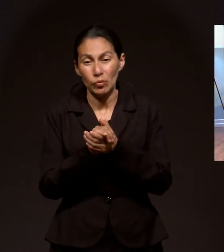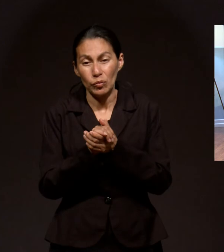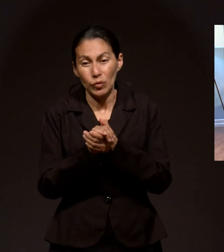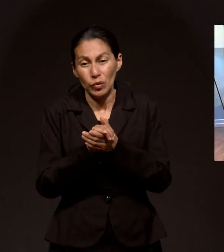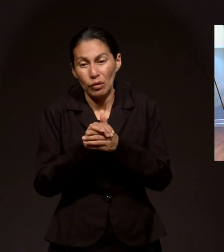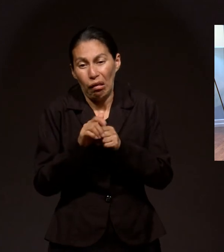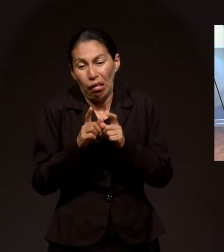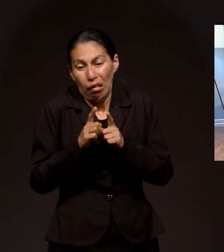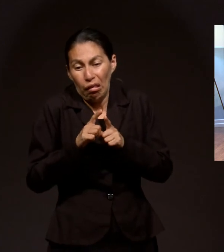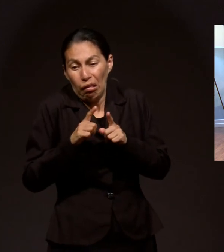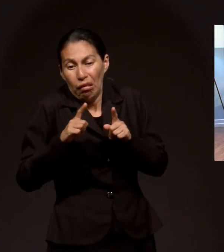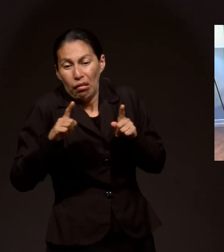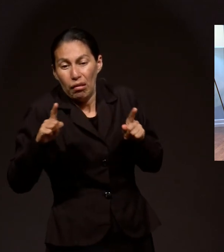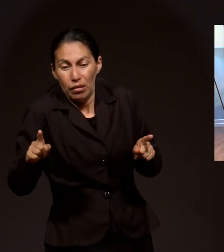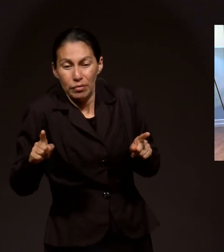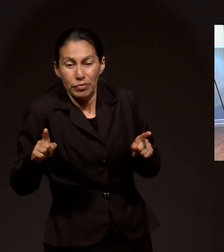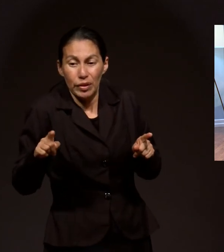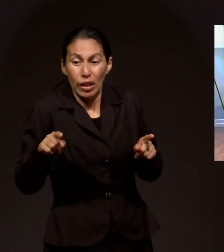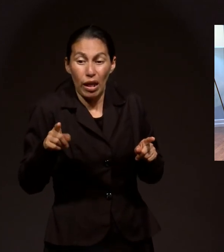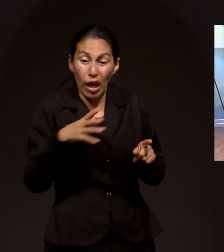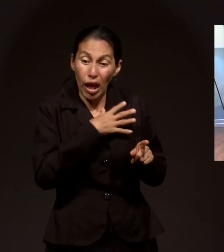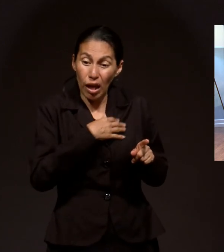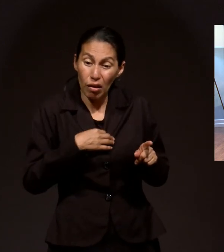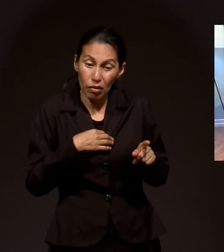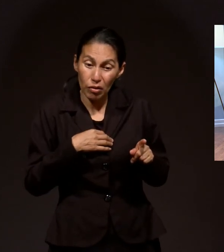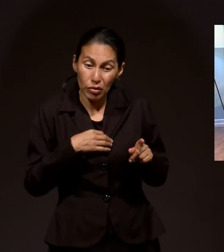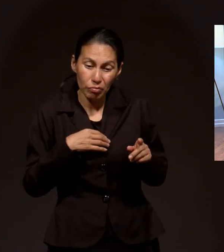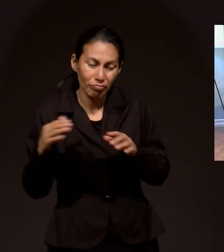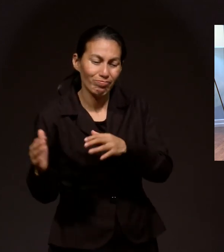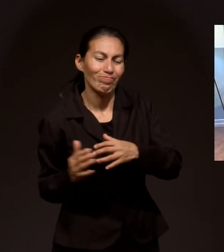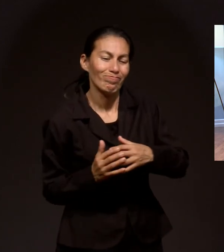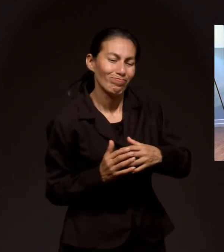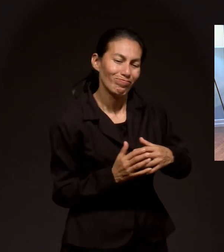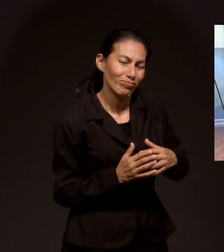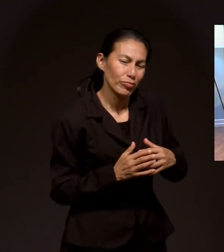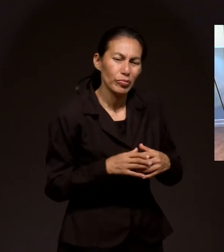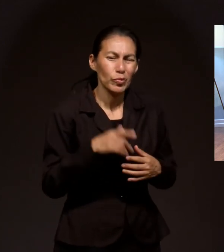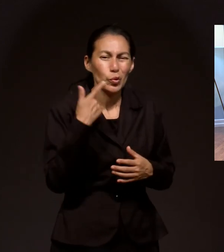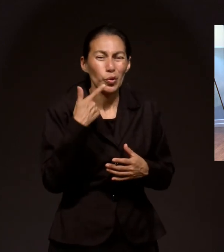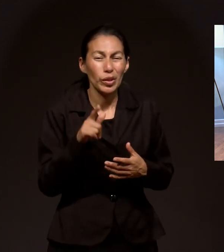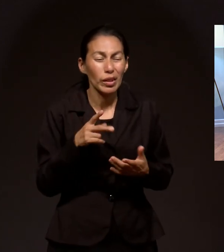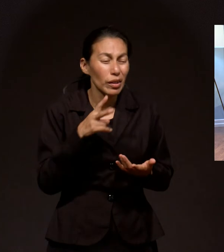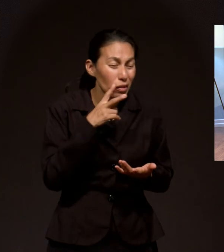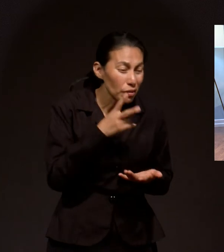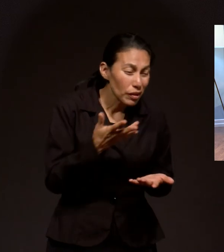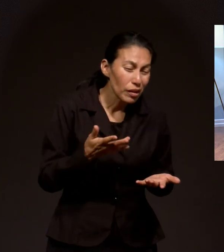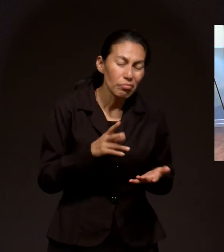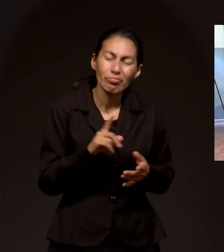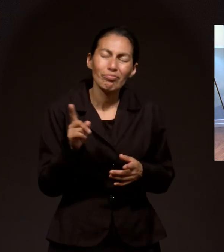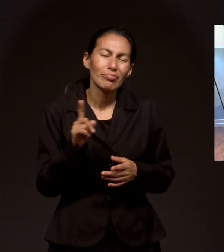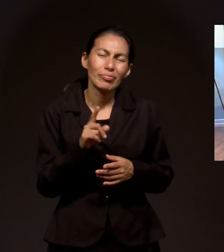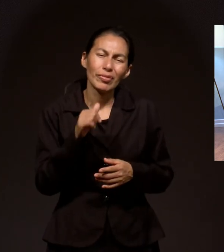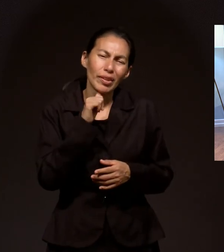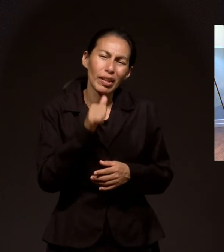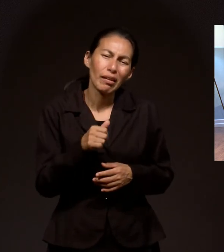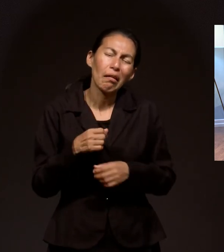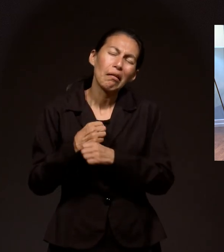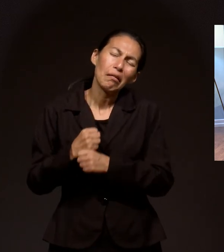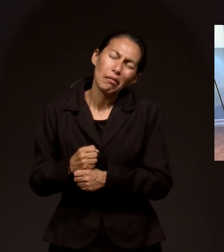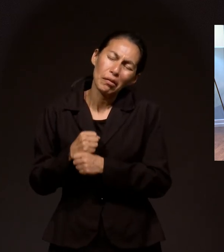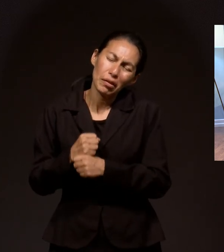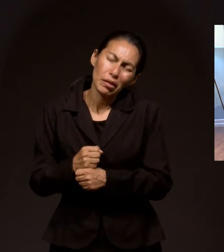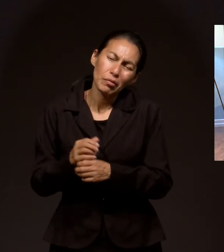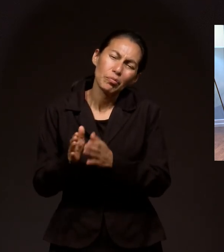Y ella no deja Que vea A sus dos hijos Son los problemas Graves En el matrimonio En las